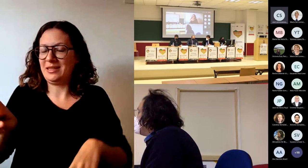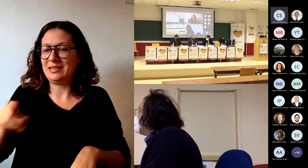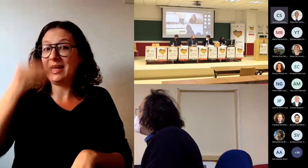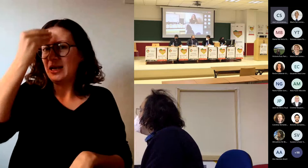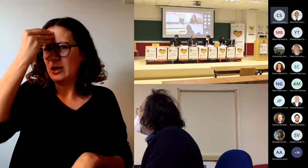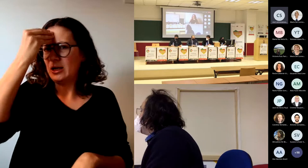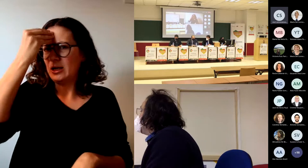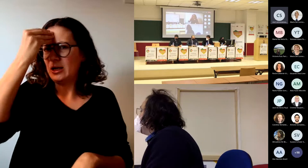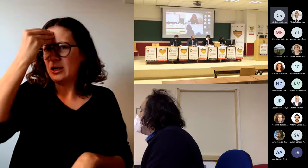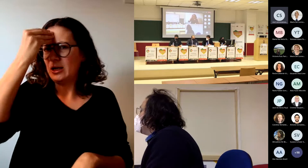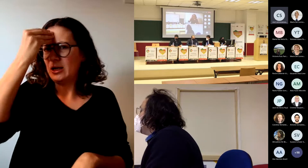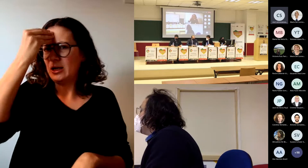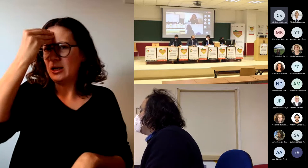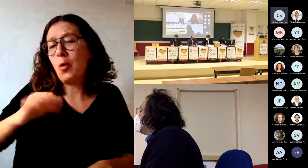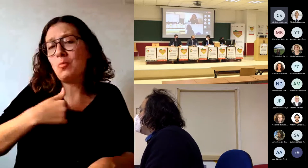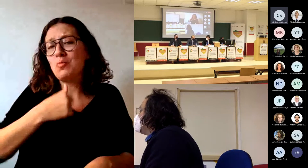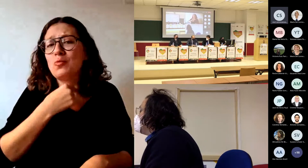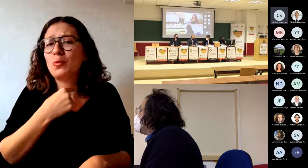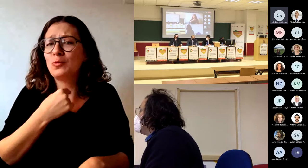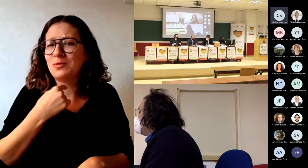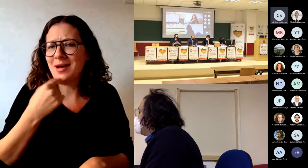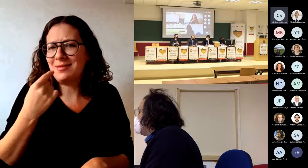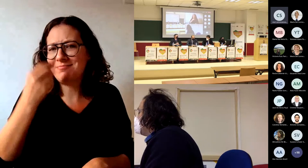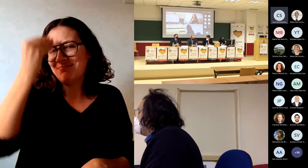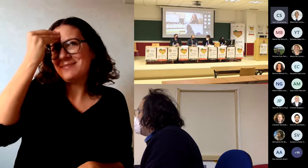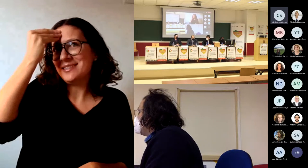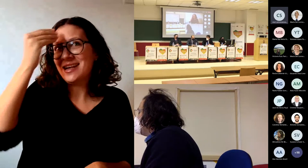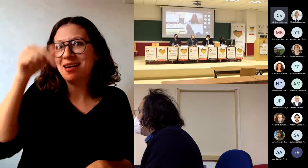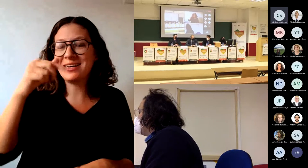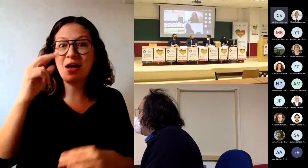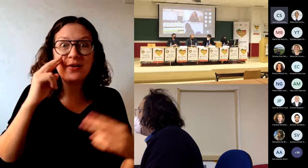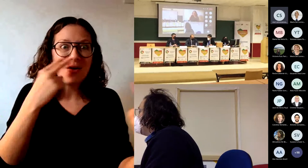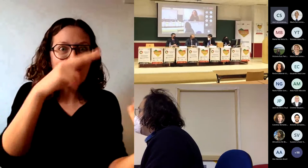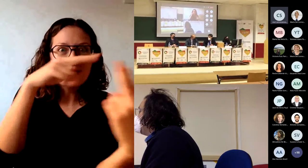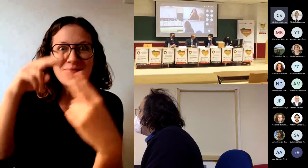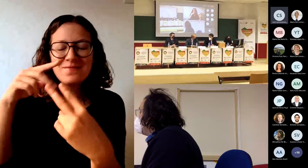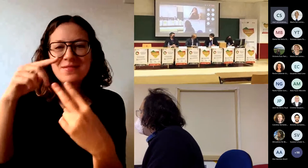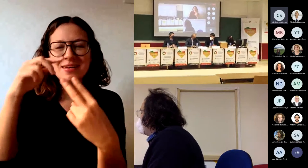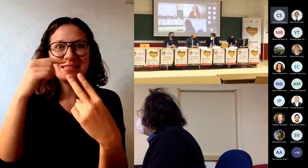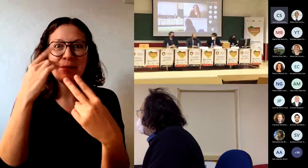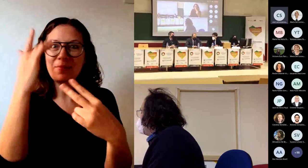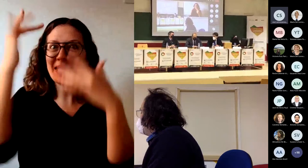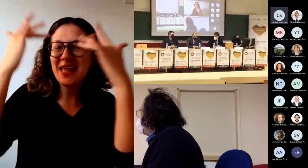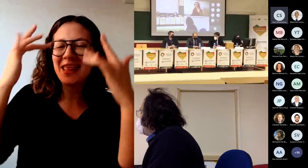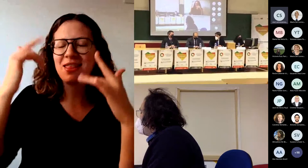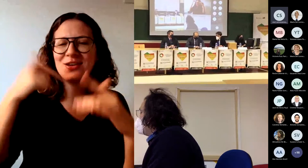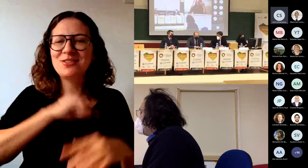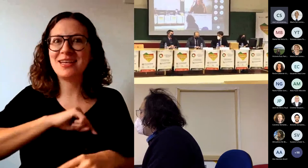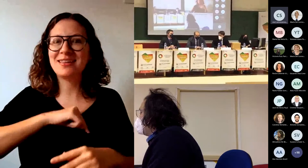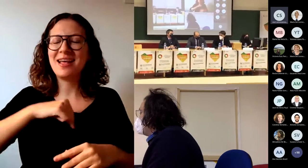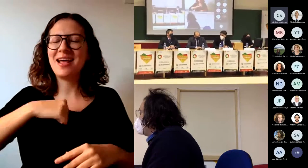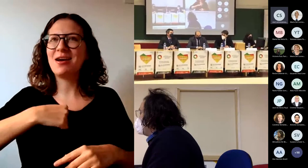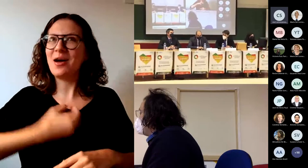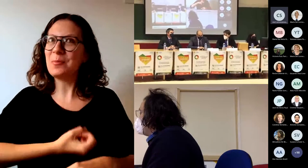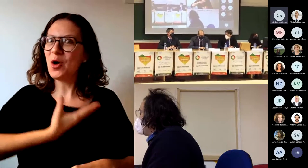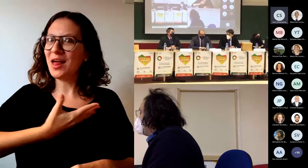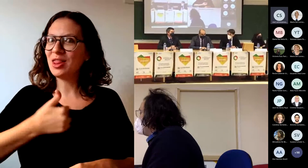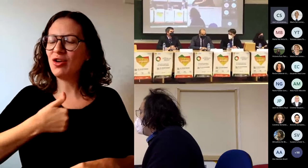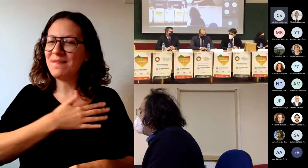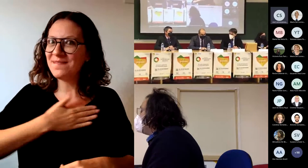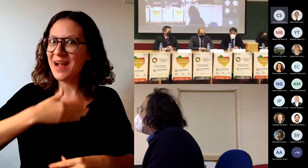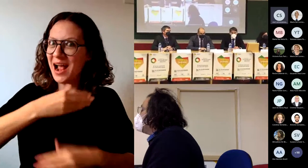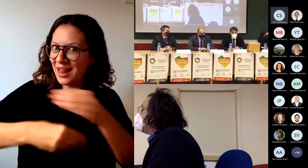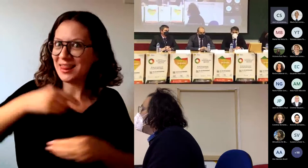pensarlo, que ese brillo en los ojos es el brillo del que hace algo por verdadera vocación al otro. En este caso al